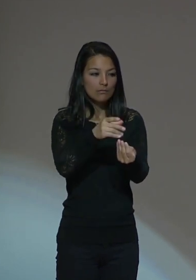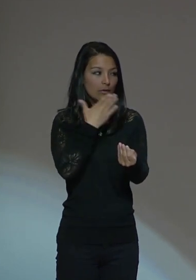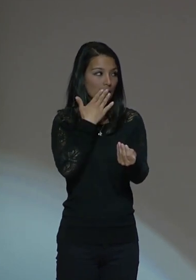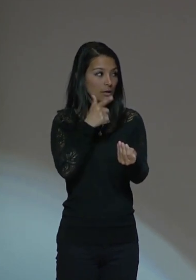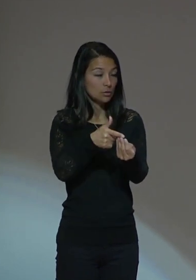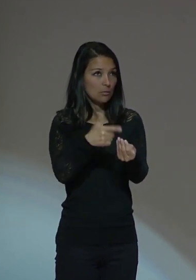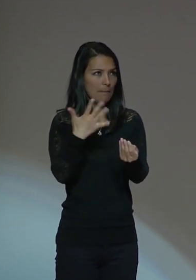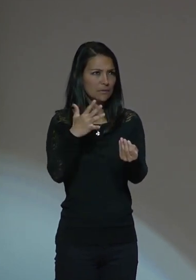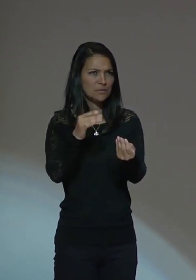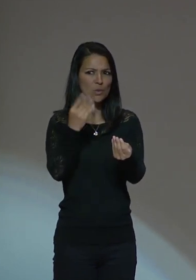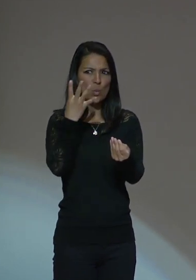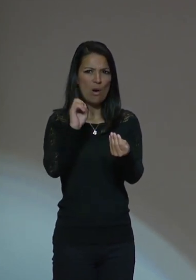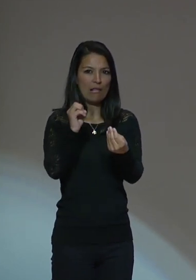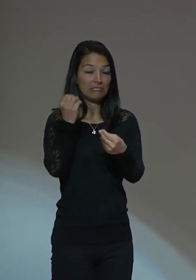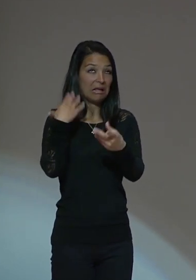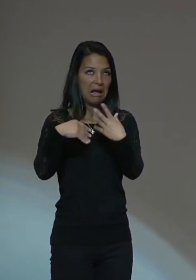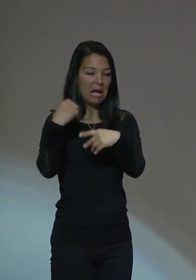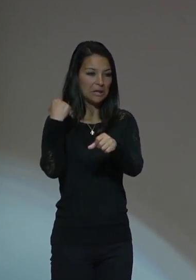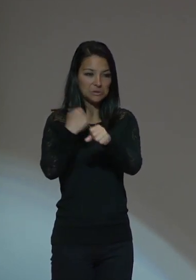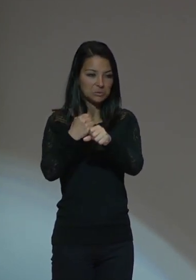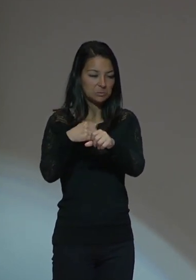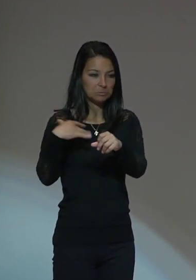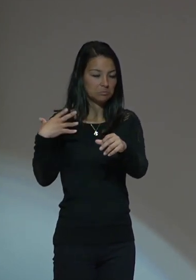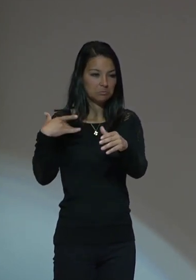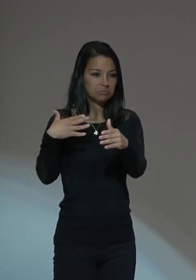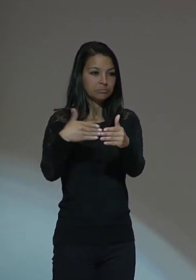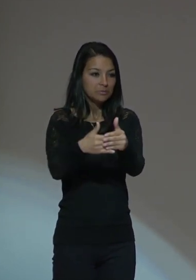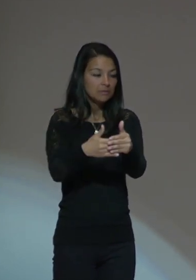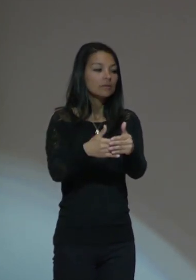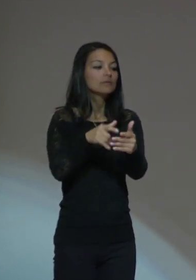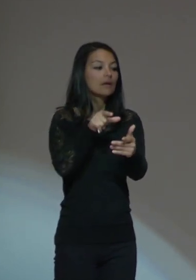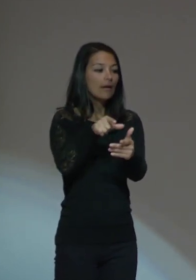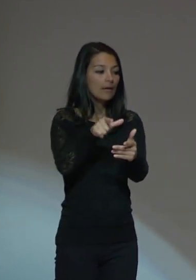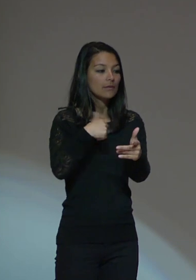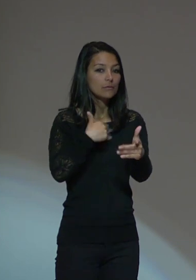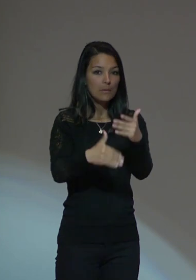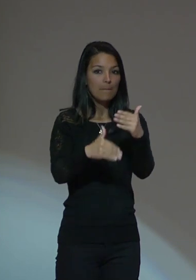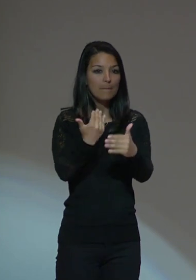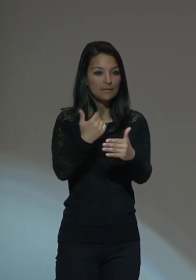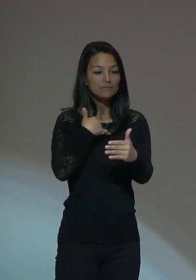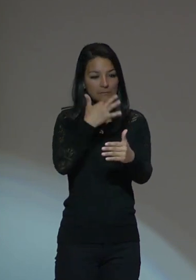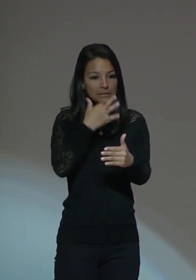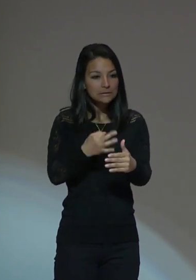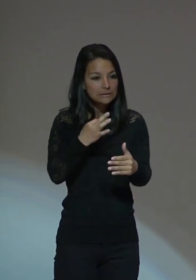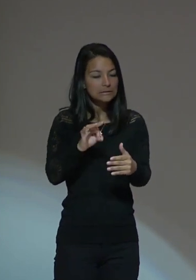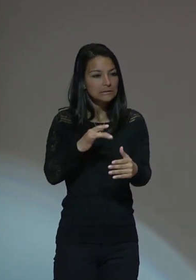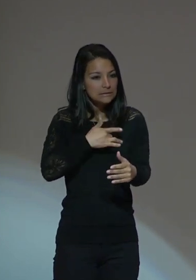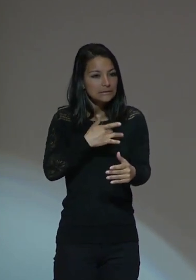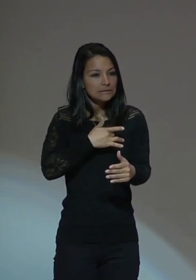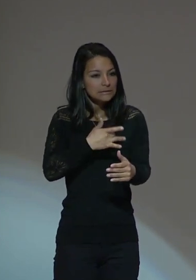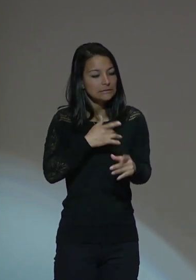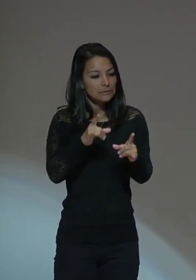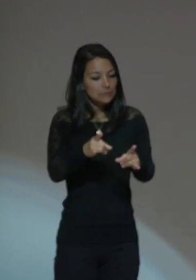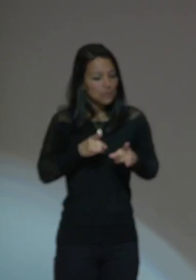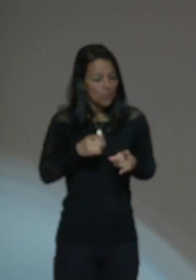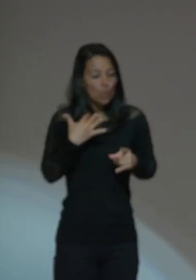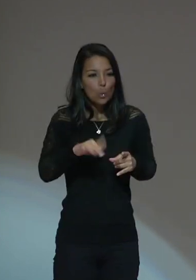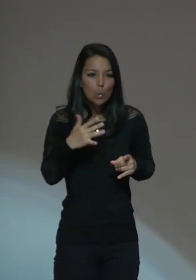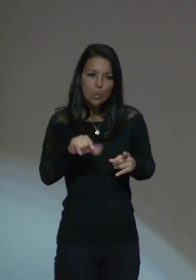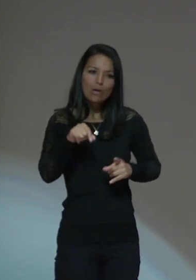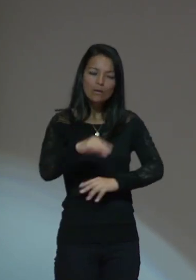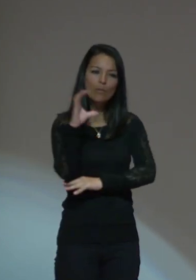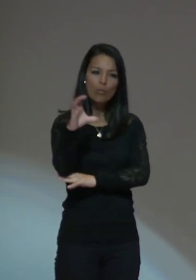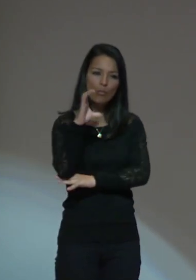40 años he comenzado a sentir realmente que Colombia